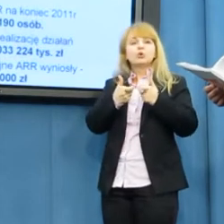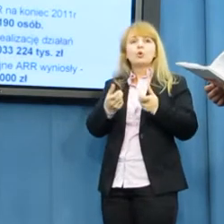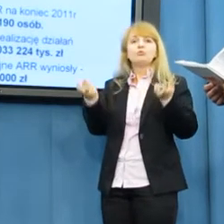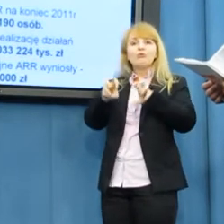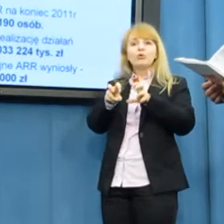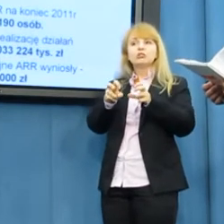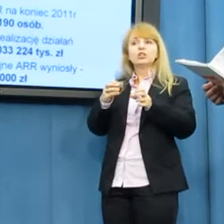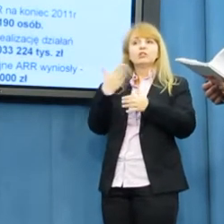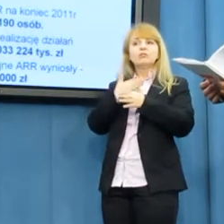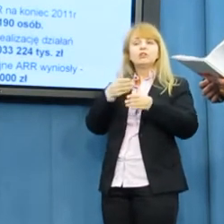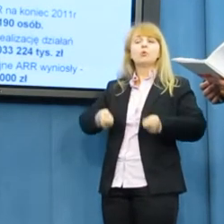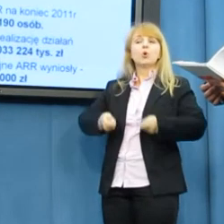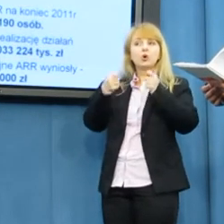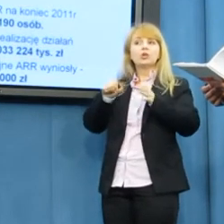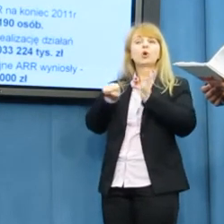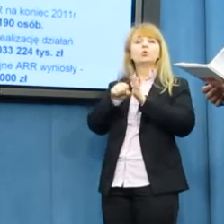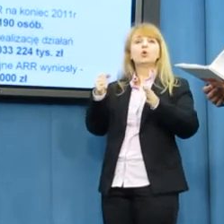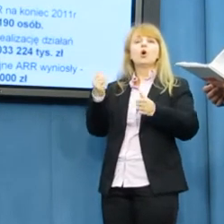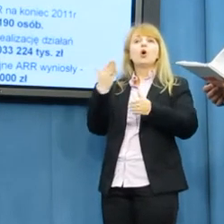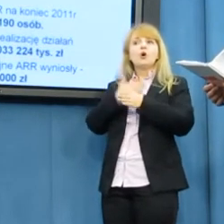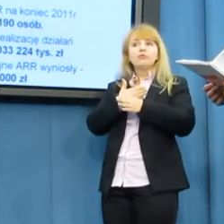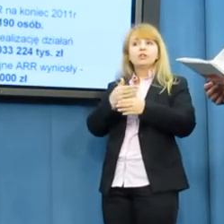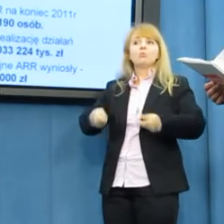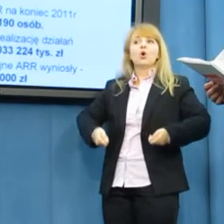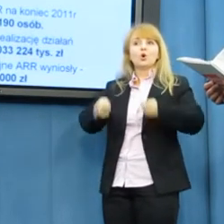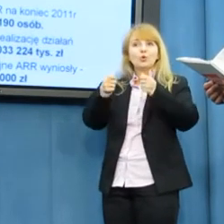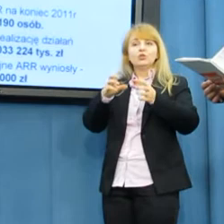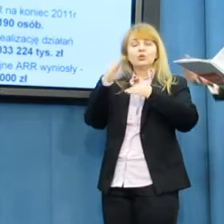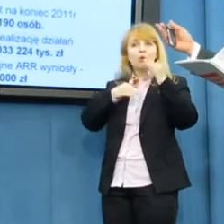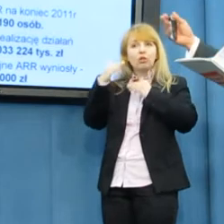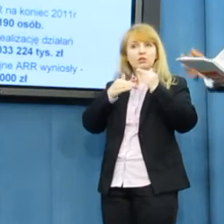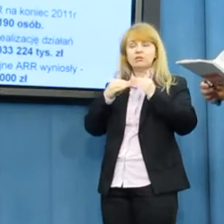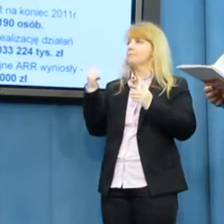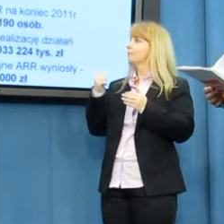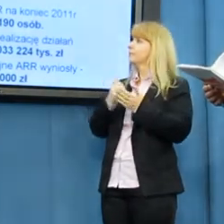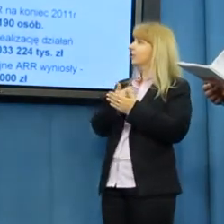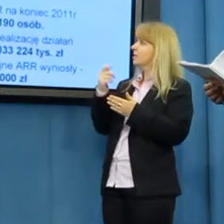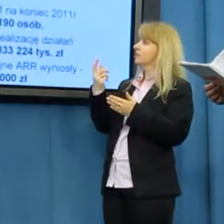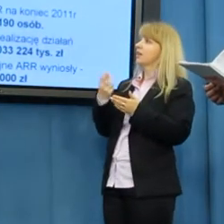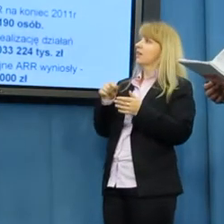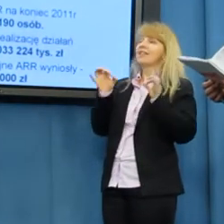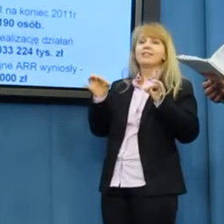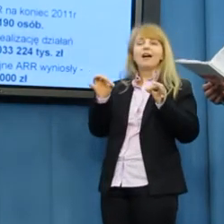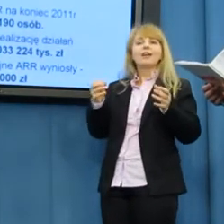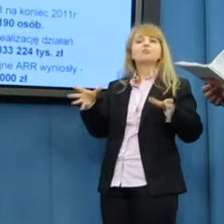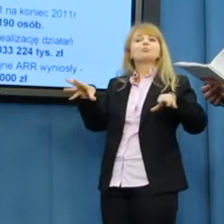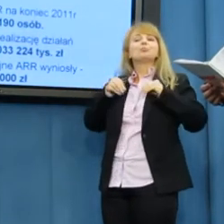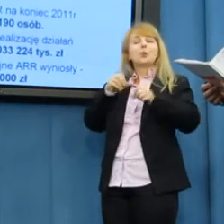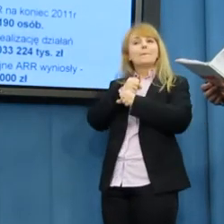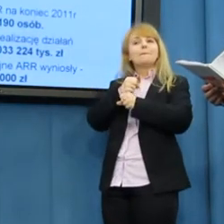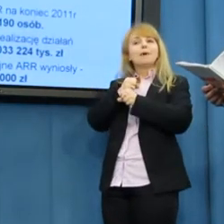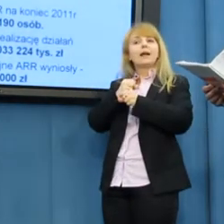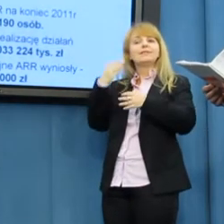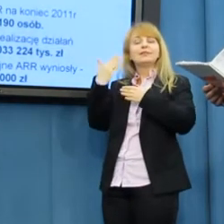Rolnego do Agencji Restrukturyzacji. Proszę spojrzeć, zatrudnienie w Agencji Rynku